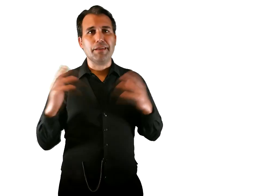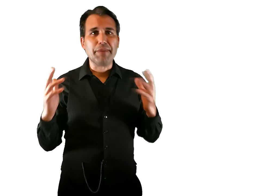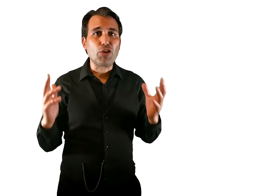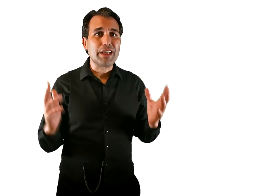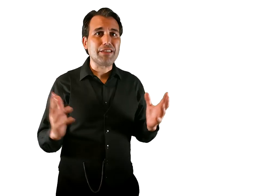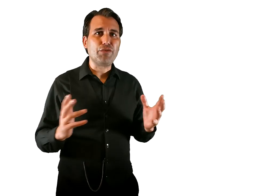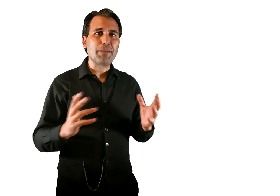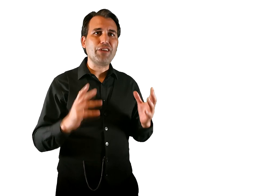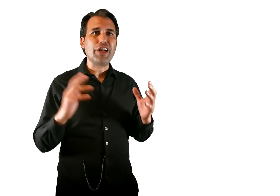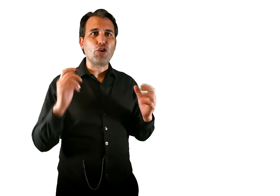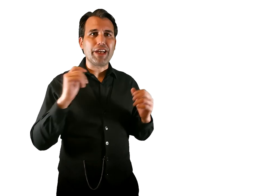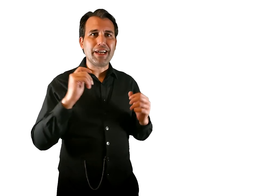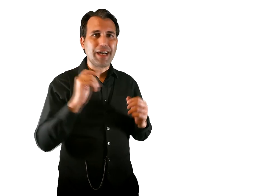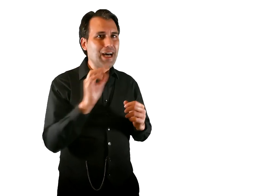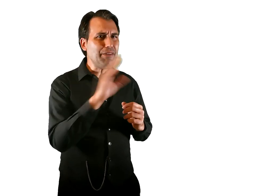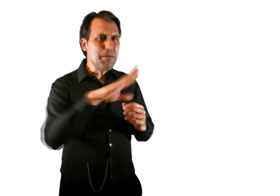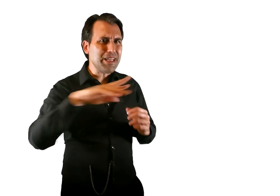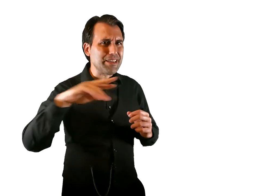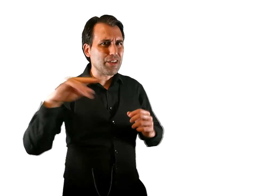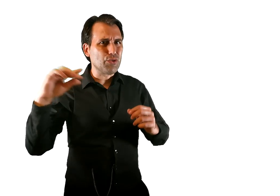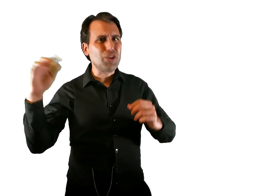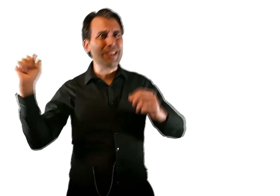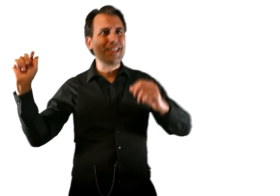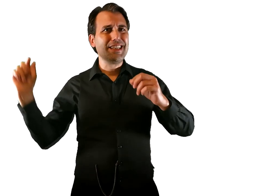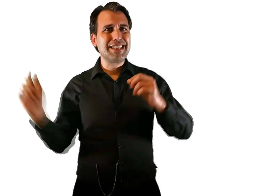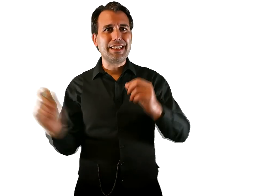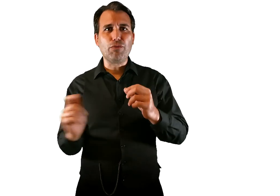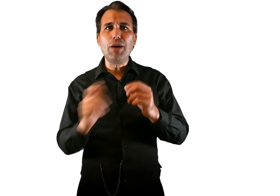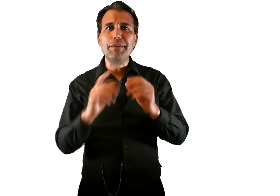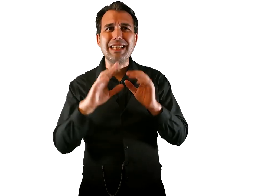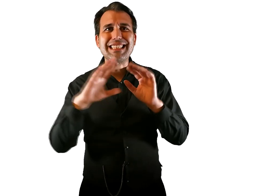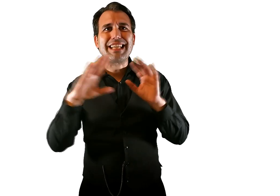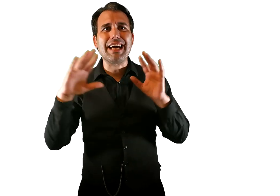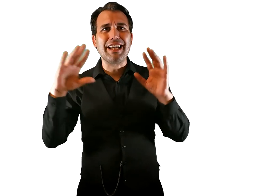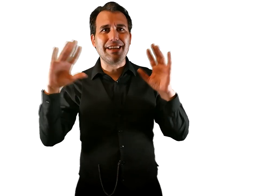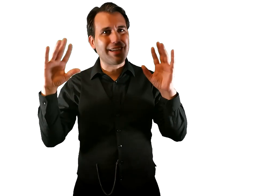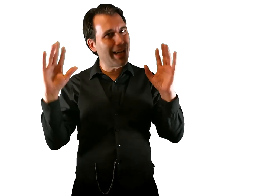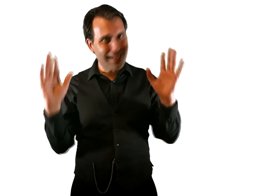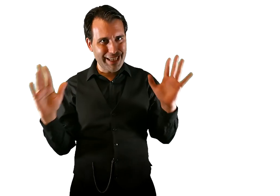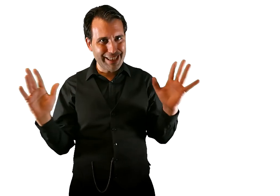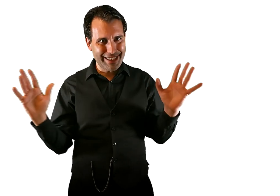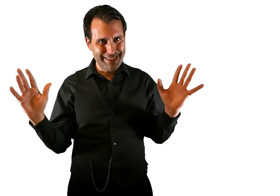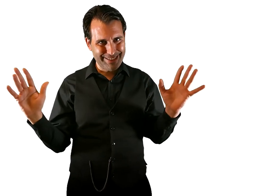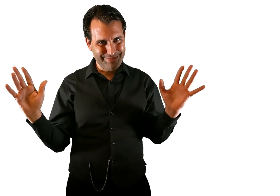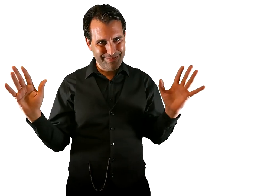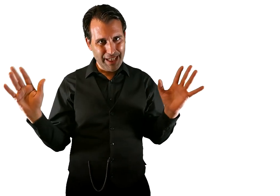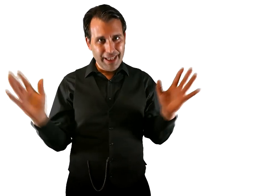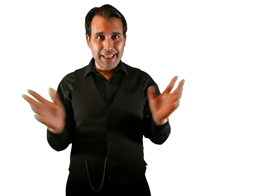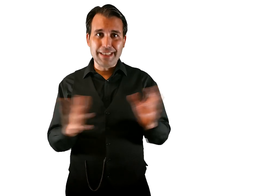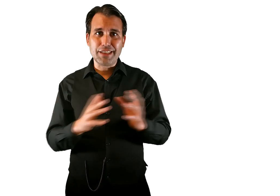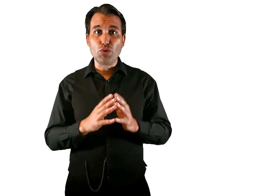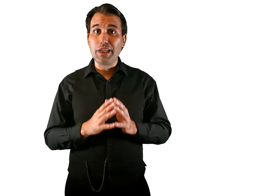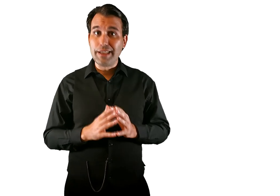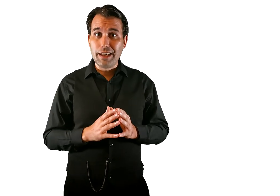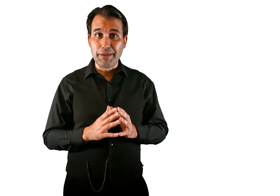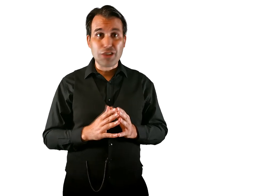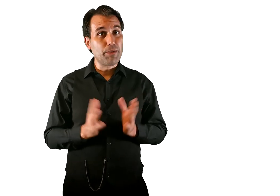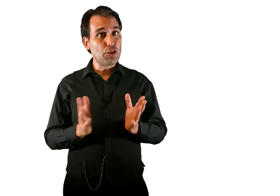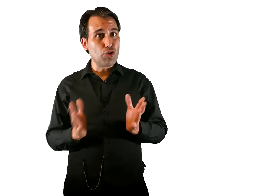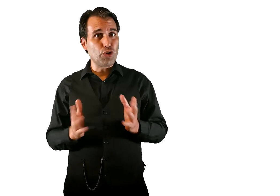Sin embargo, la desinformación errónea, hábilmente conducida, se vuelve más real que la realidad. Y este es un gran dilema sobre todo